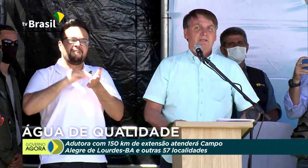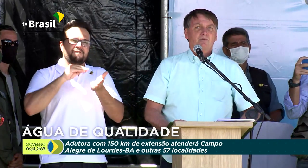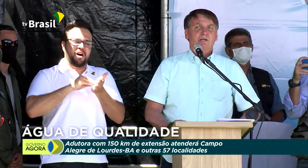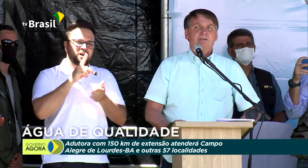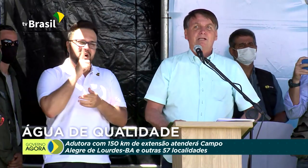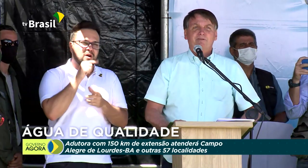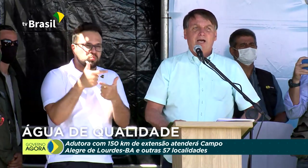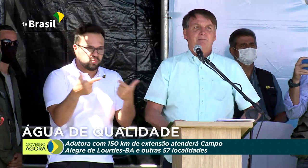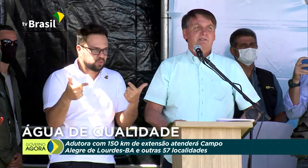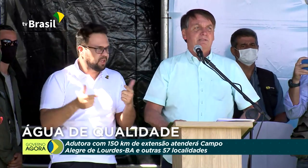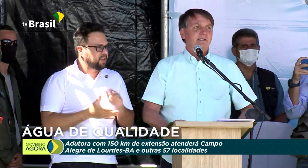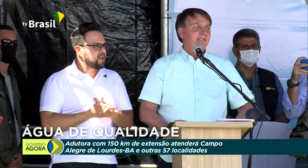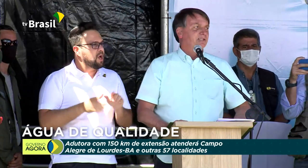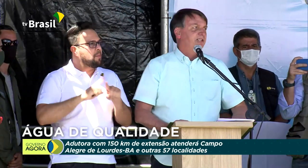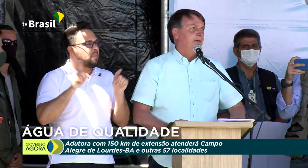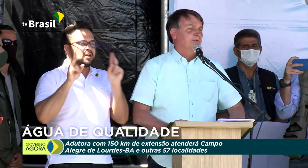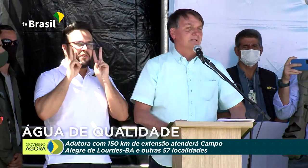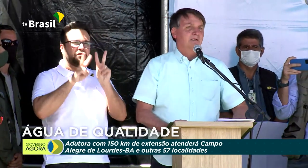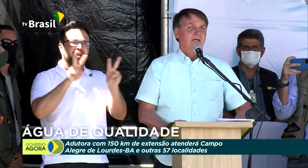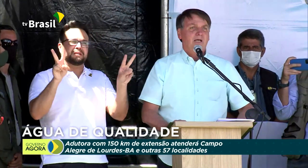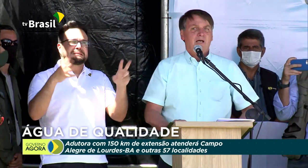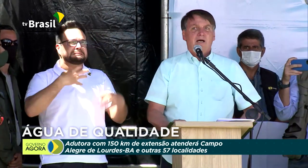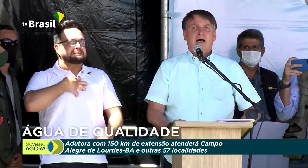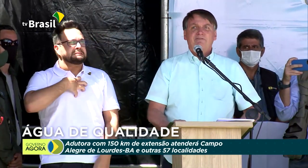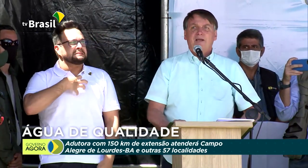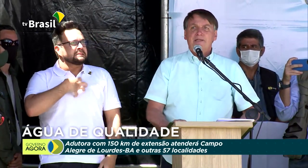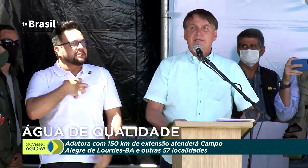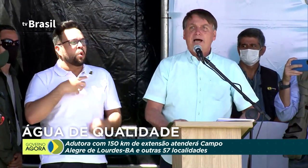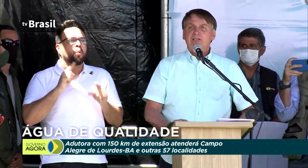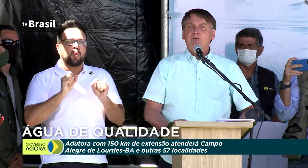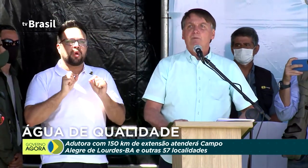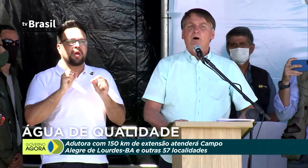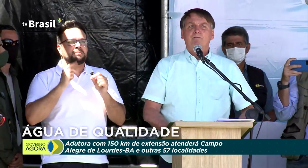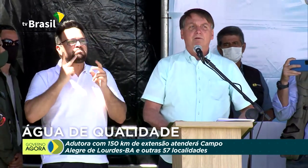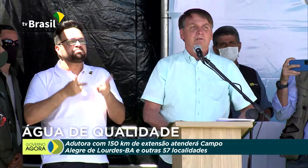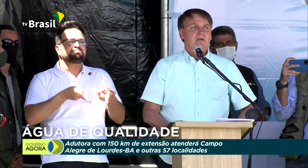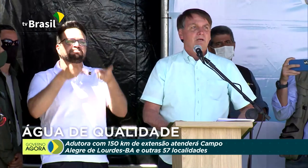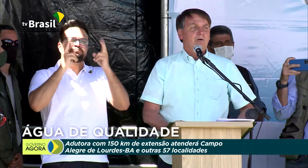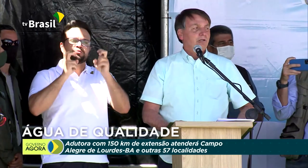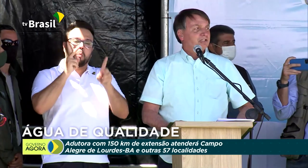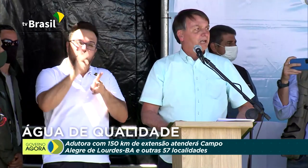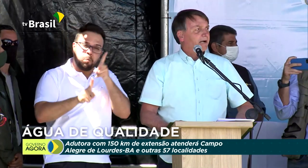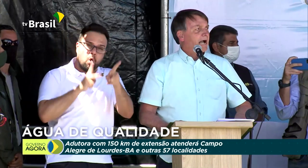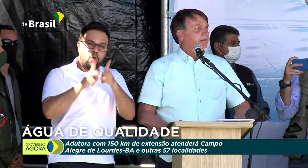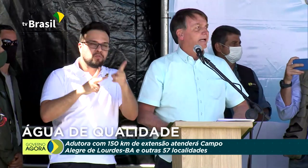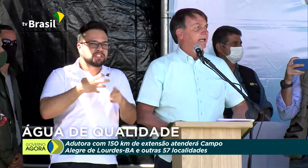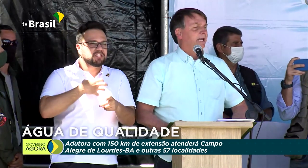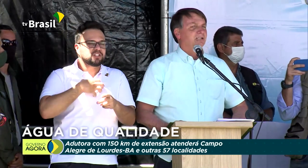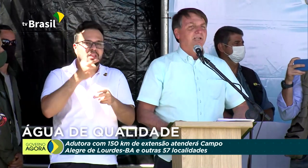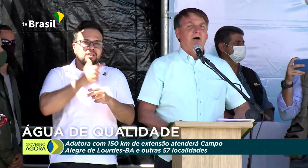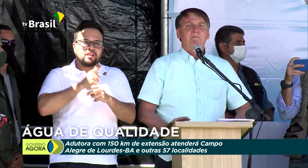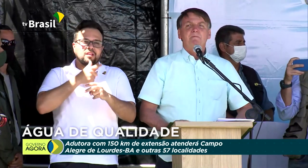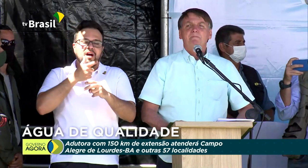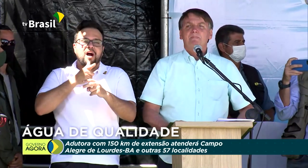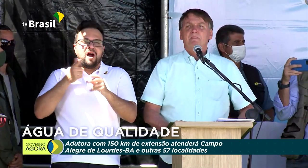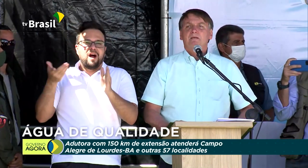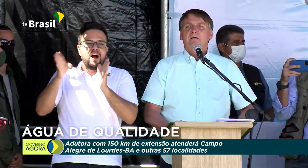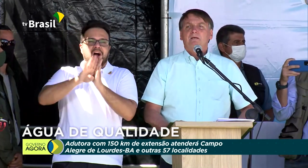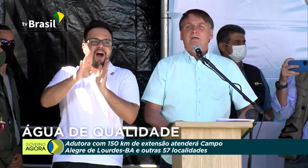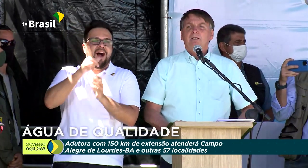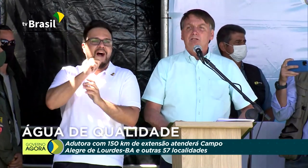E quando nós vemos e sentimos a felicidade de um povo, quando chega água naquela região,